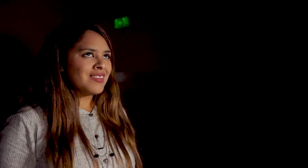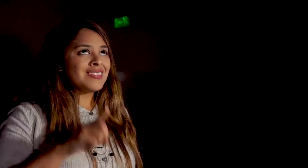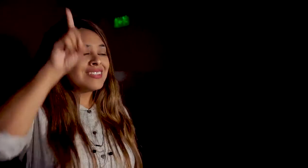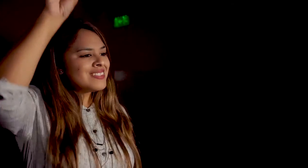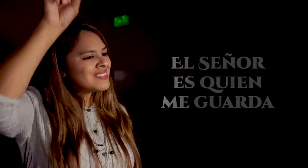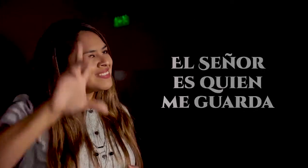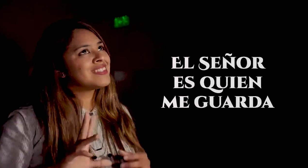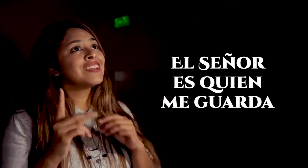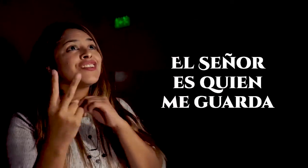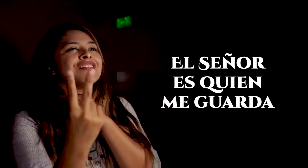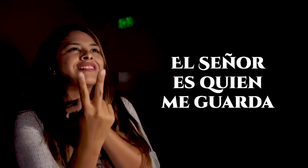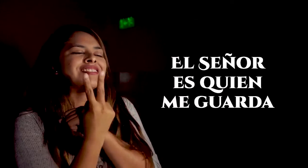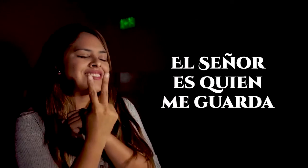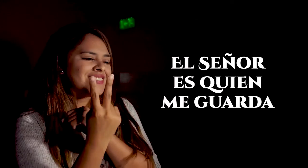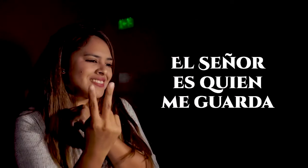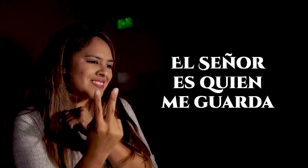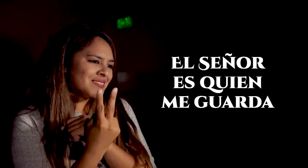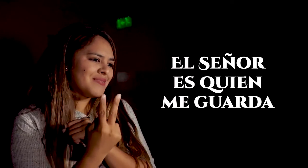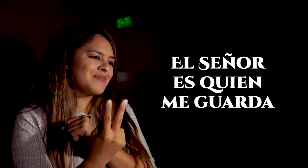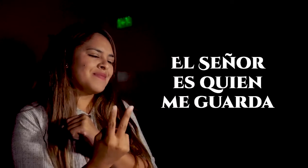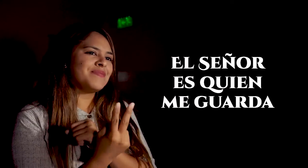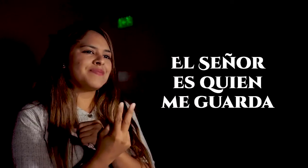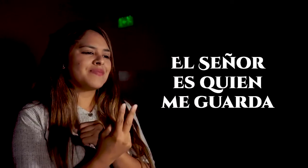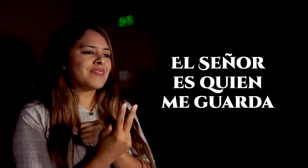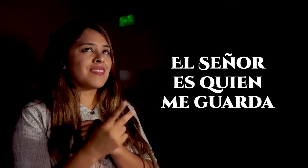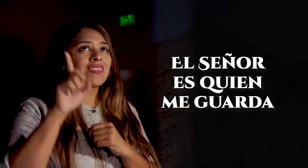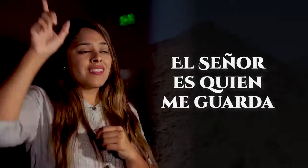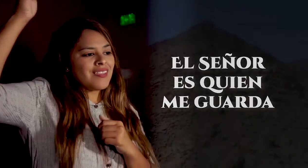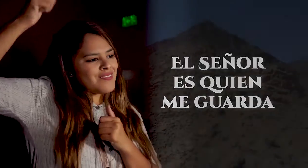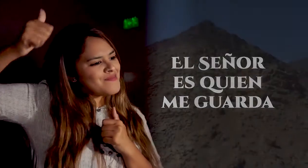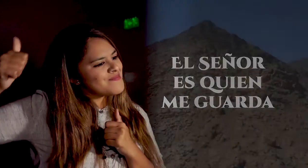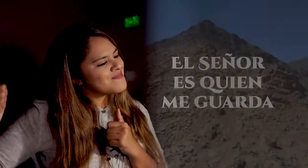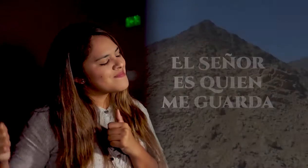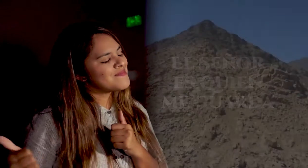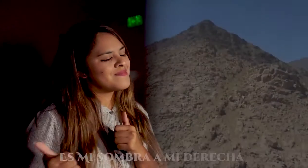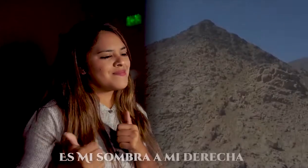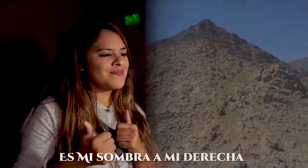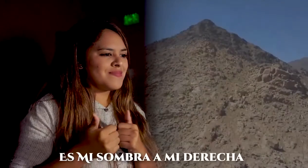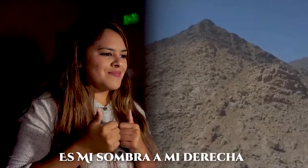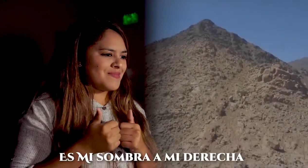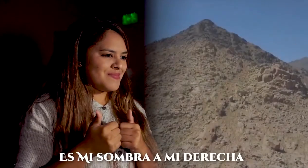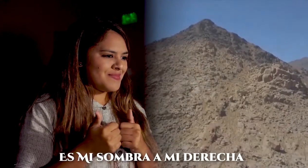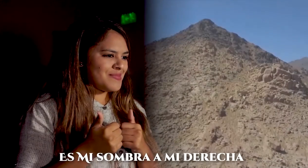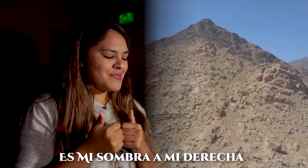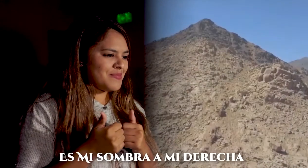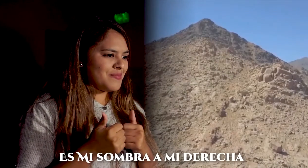El Señor es quien me guarda, es mi sombra, mi